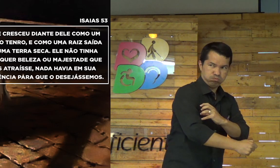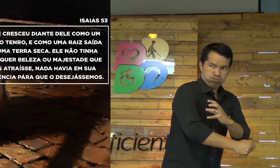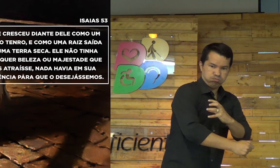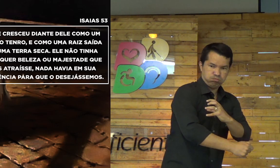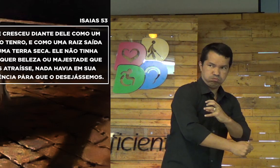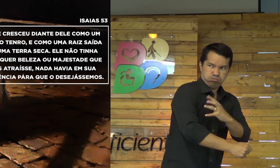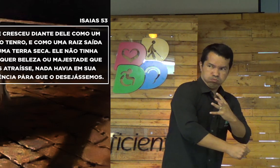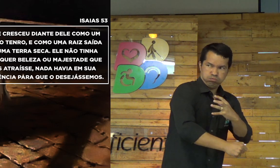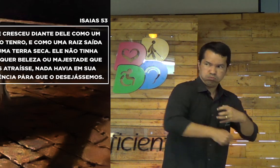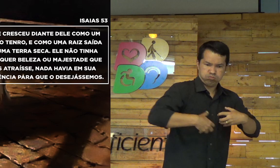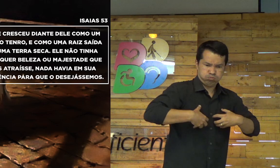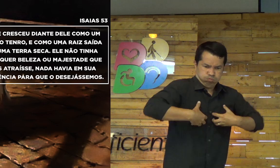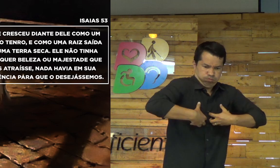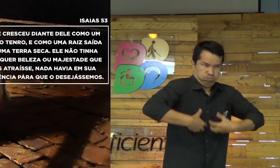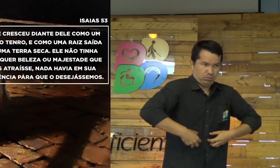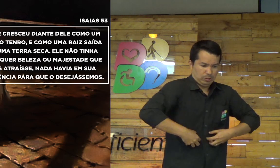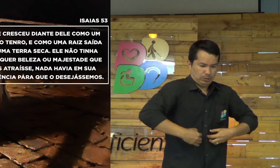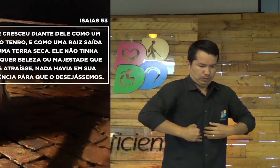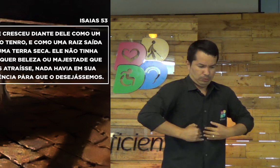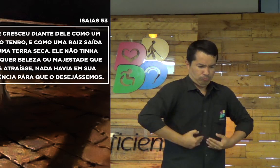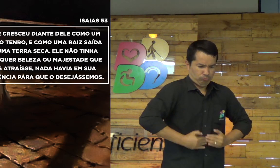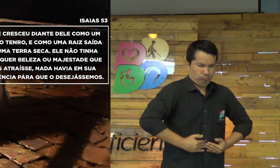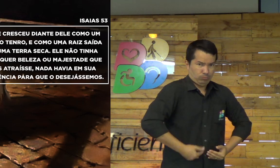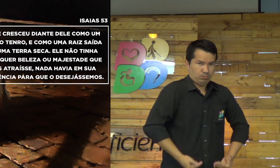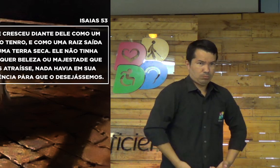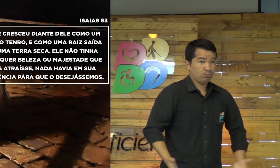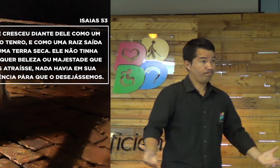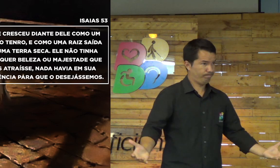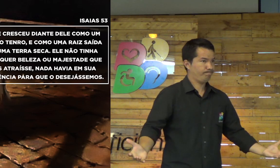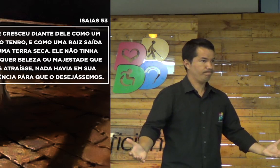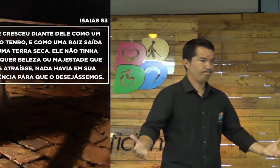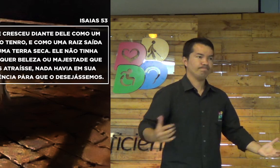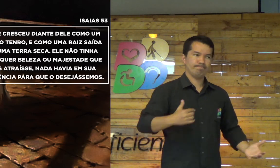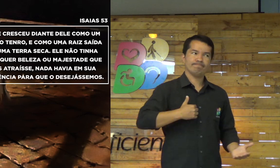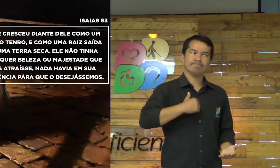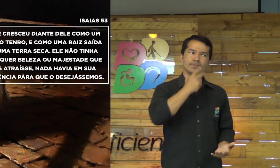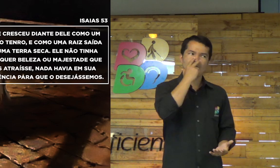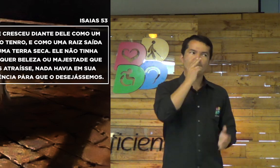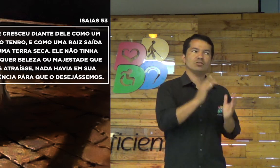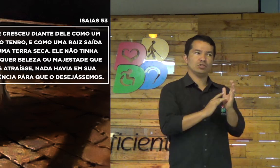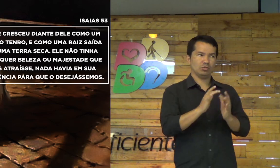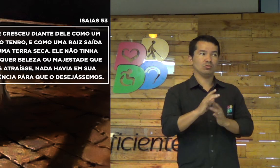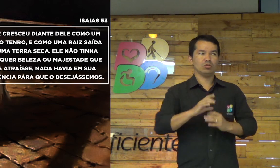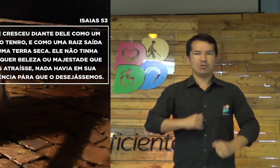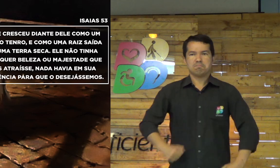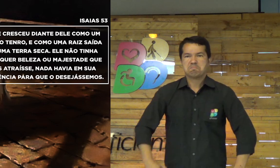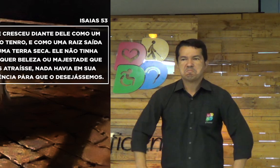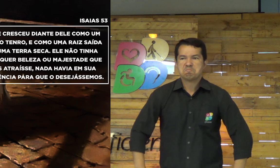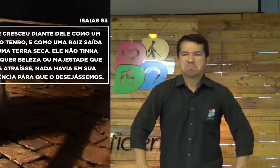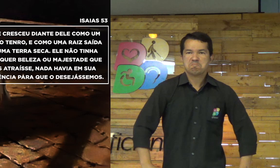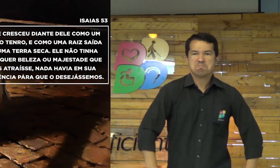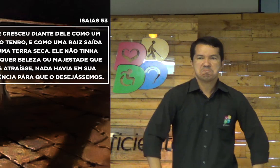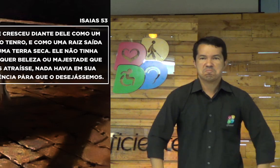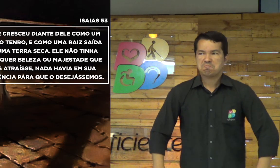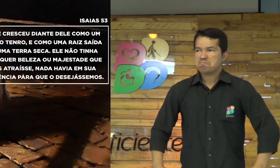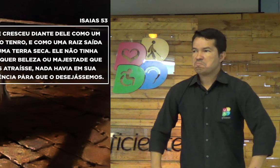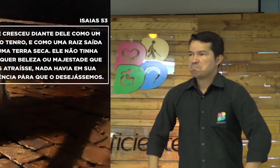A sua profissão exigia exercícios. Eu acho que ele podia ser um pouco musculoso e tal. Então, Jesus podia ser meio